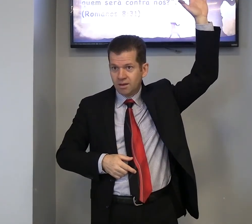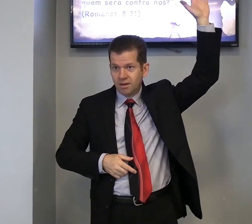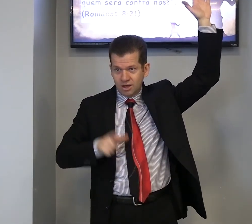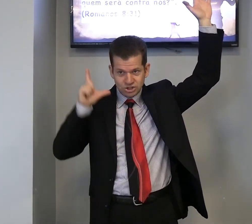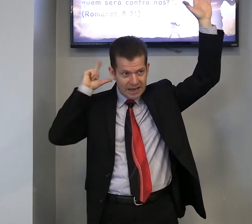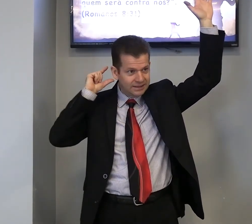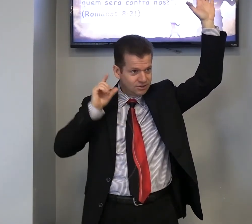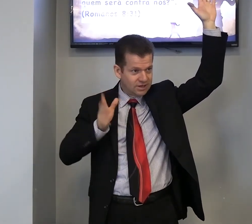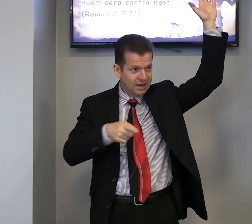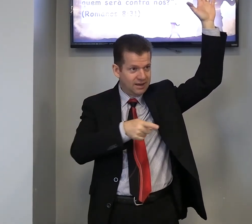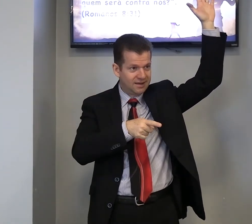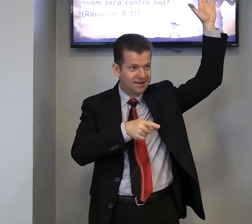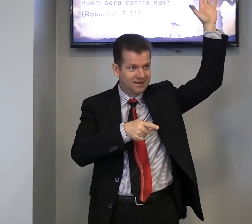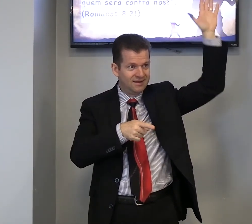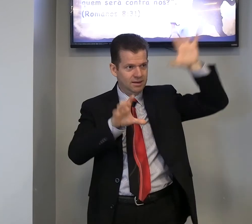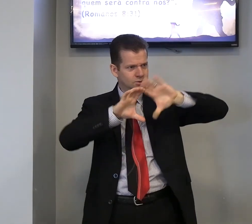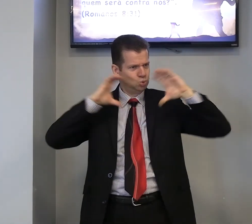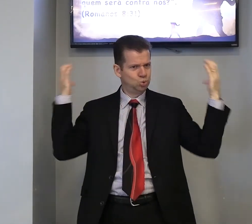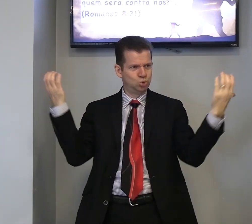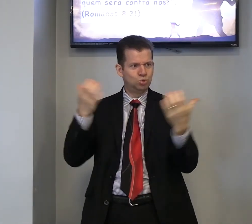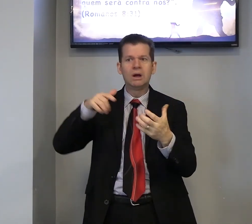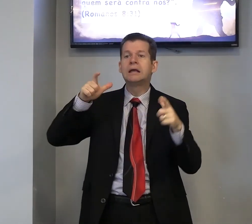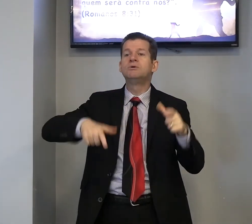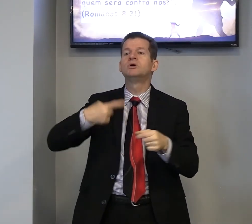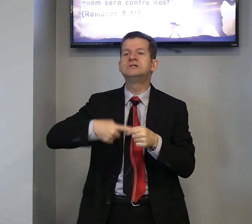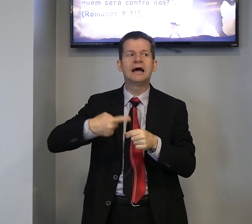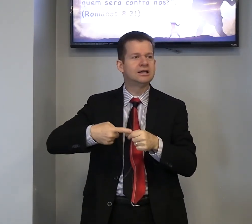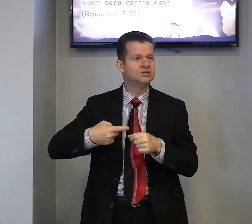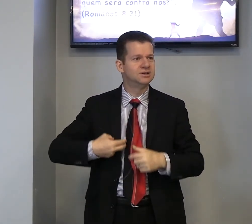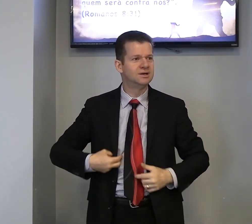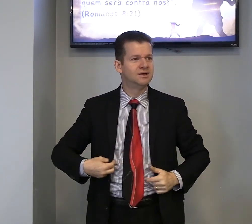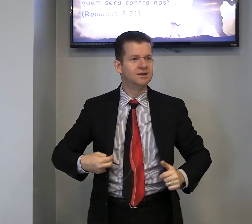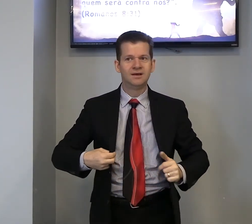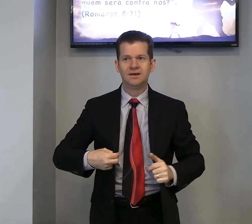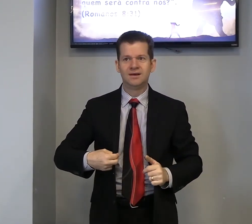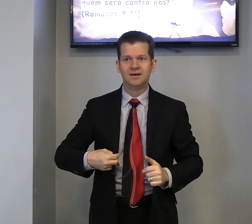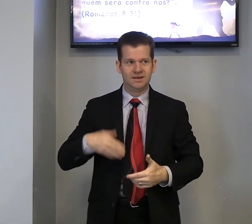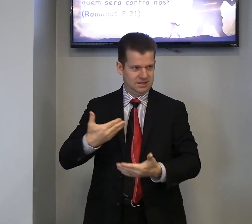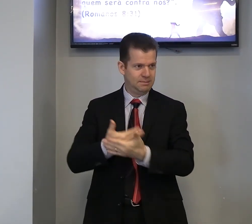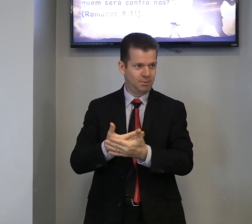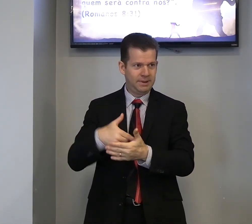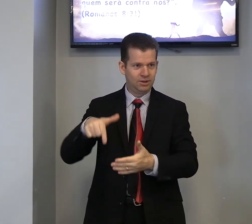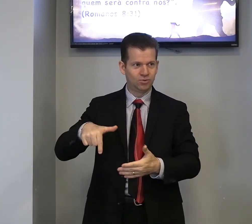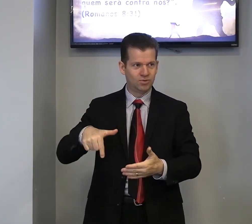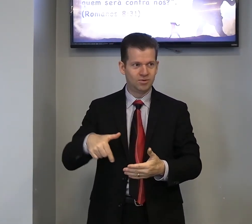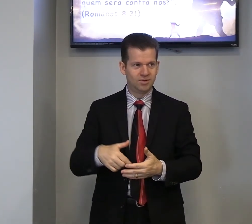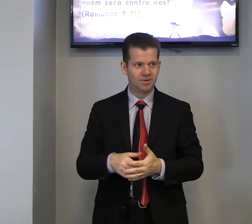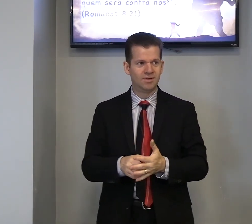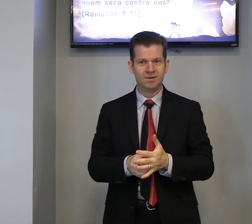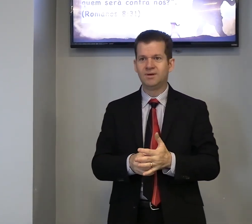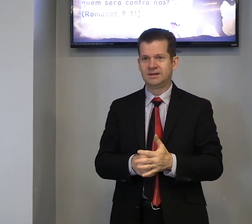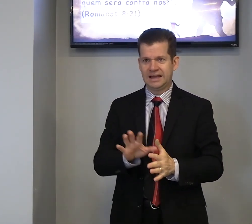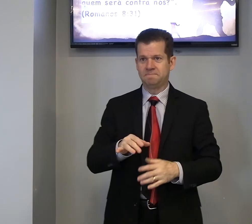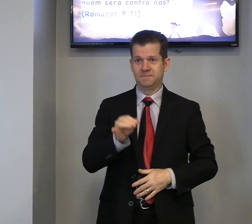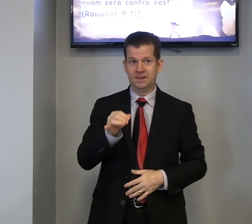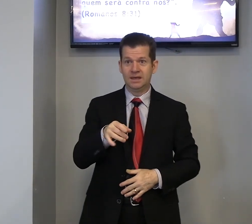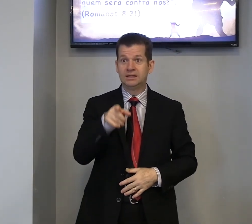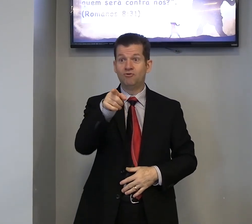Já, então, já? Qual a cidade? No TV, no TV, era o preto? No TV, tá, então,